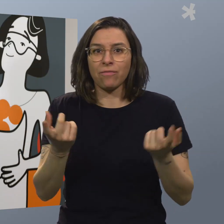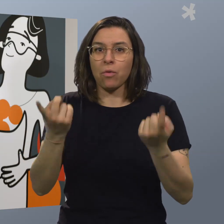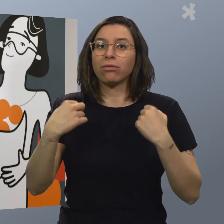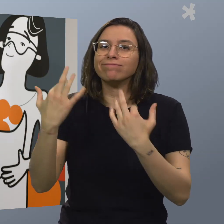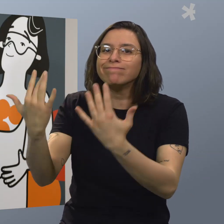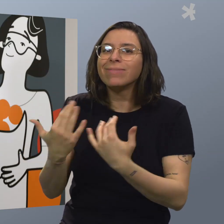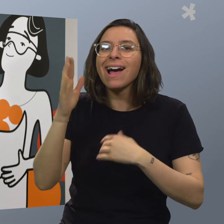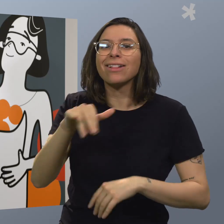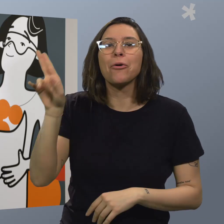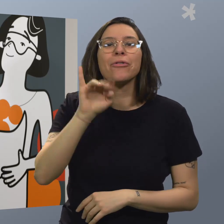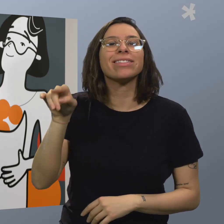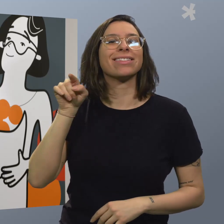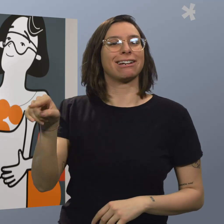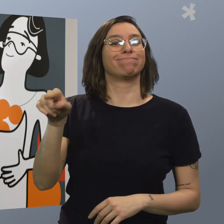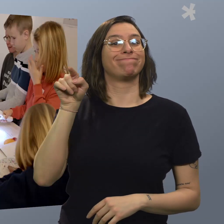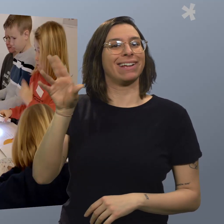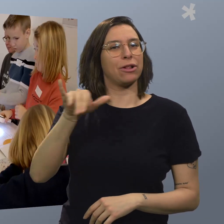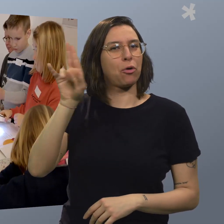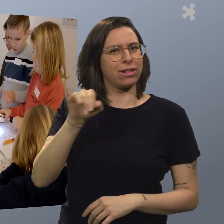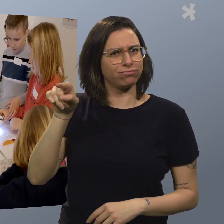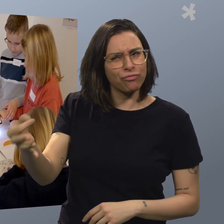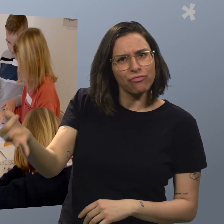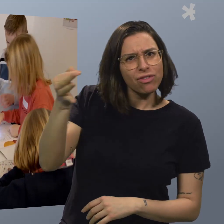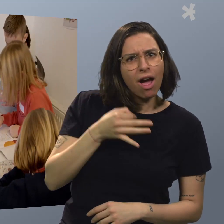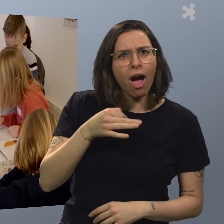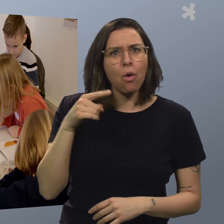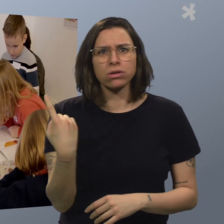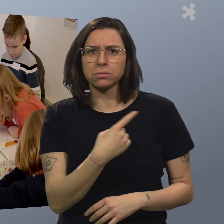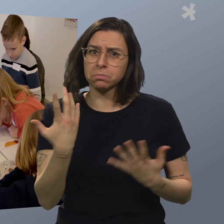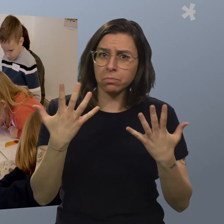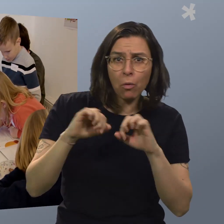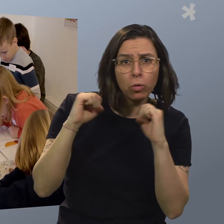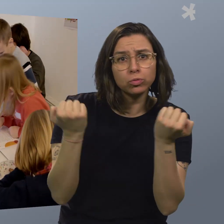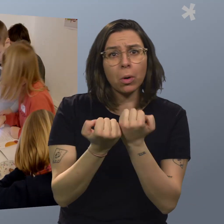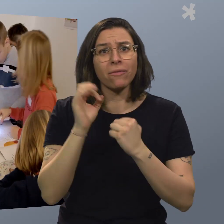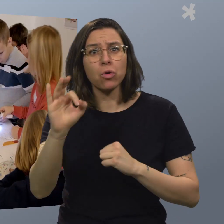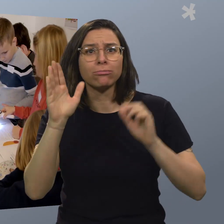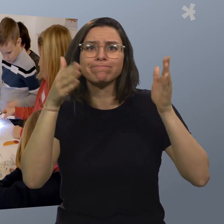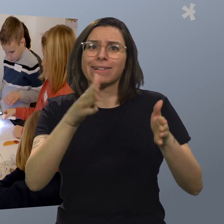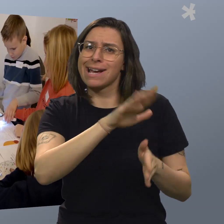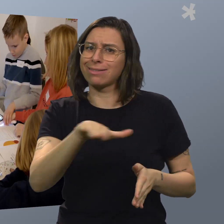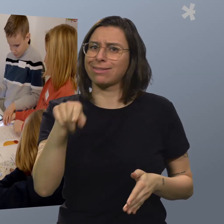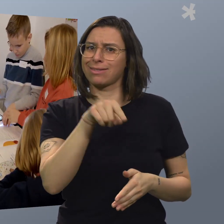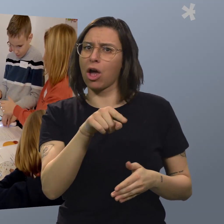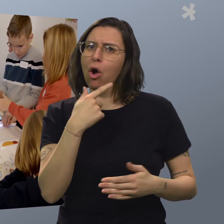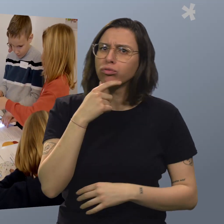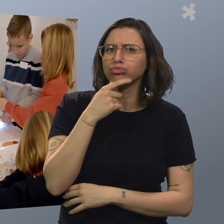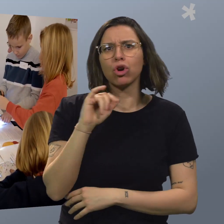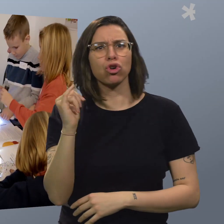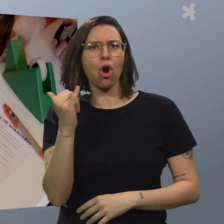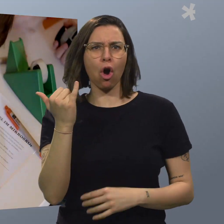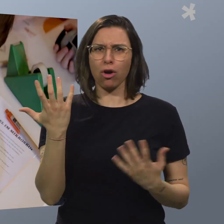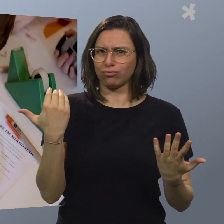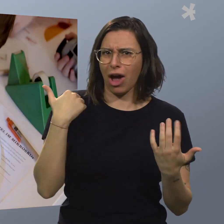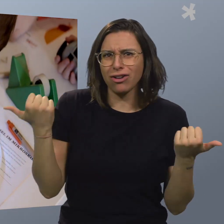als Anregung eigentlich von der Kinderuni. Die Kinderuni hat uns gefragt, ob wir nicht einen Workshop anbieten wollen für Kinder.